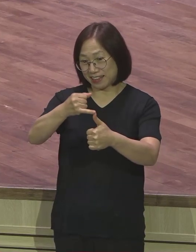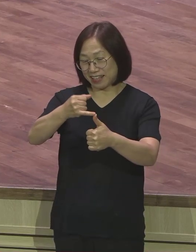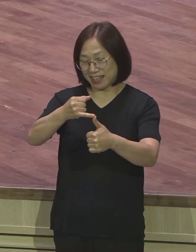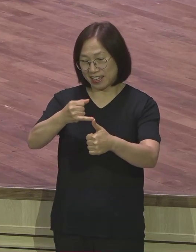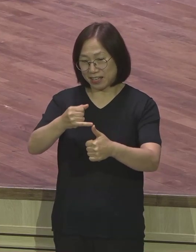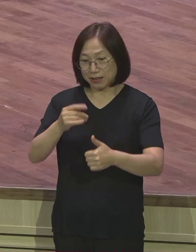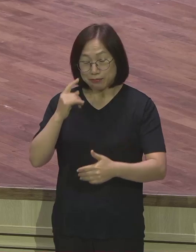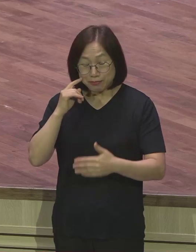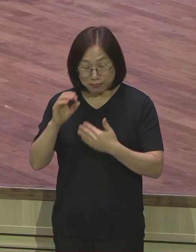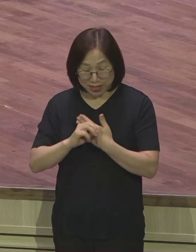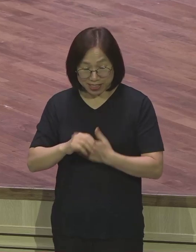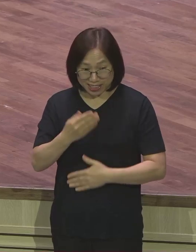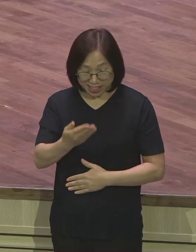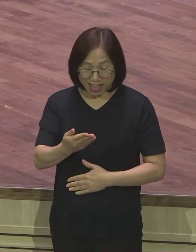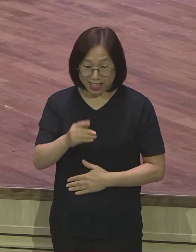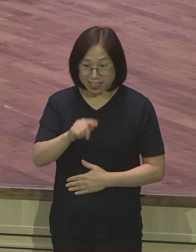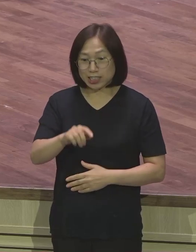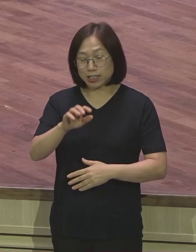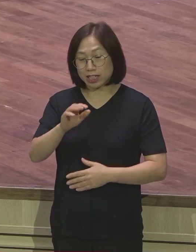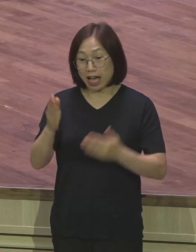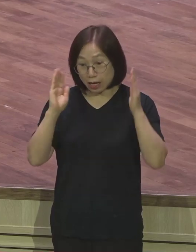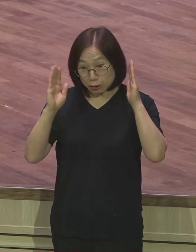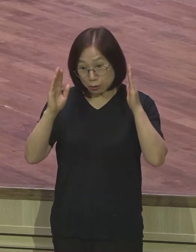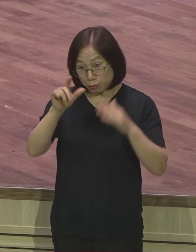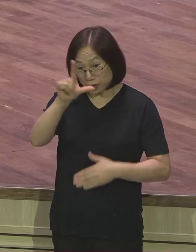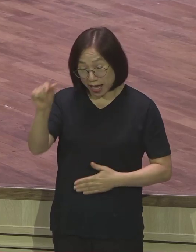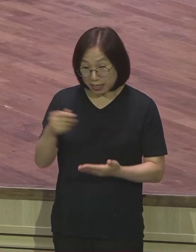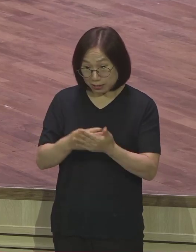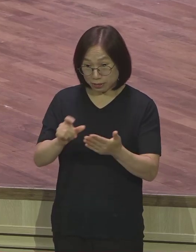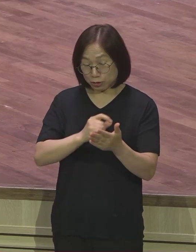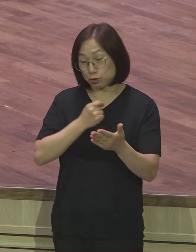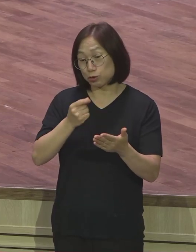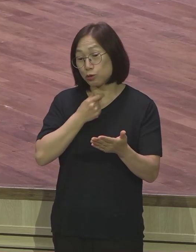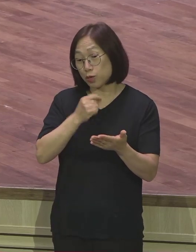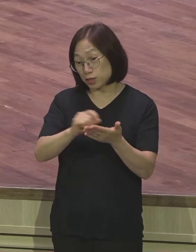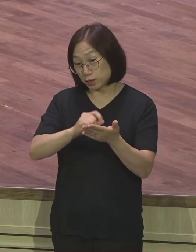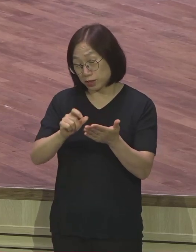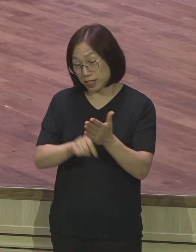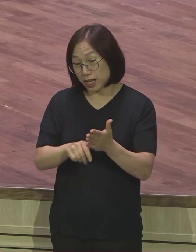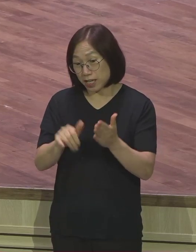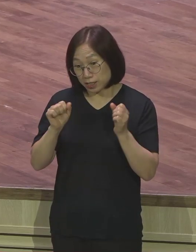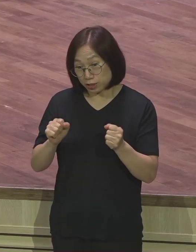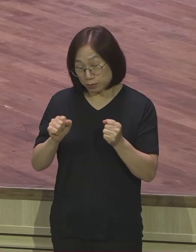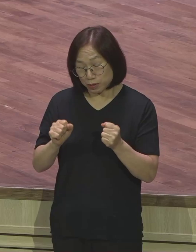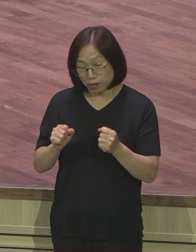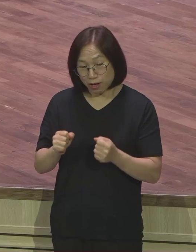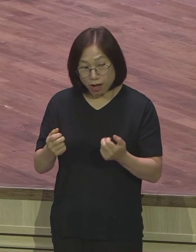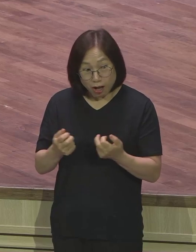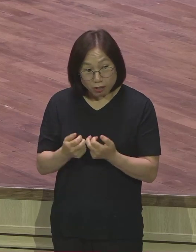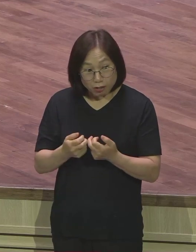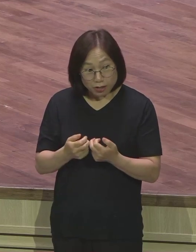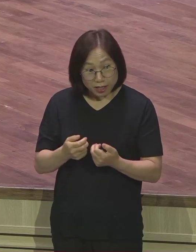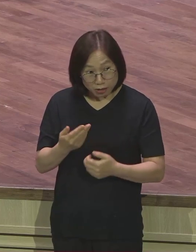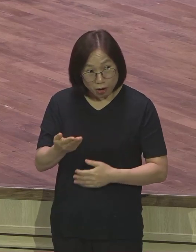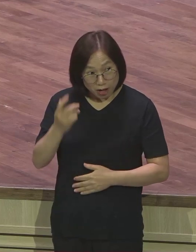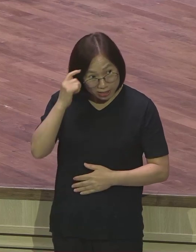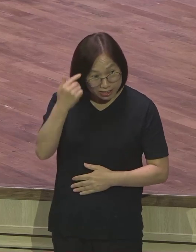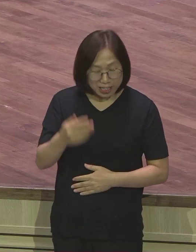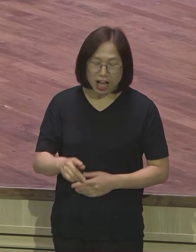네가 그 자리에 있었다라면 어떻게 할 거냐고 순교까지 바라는 건 아닌데 도화지를